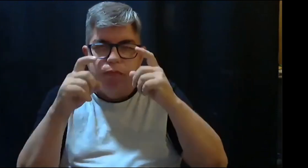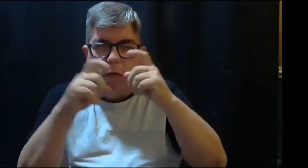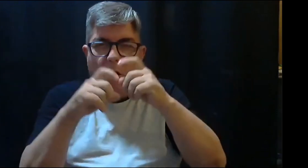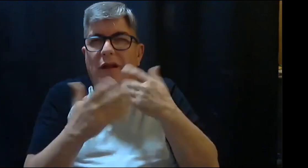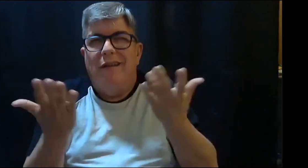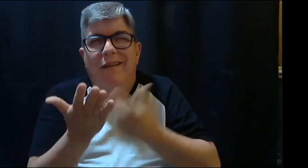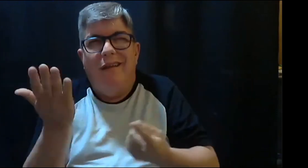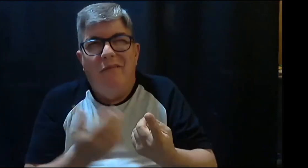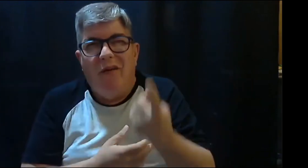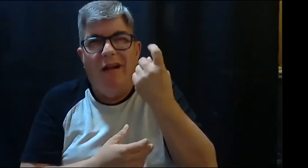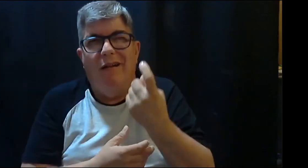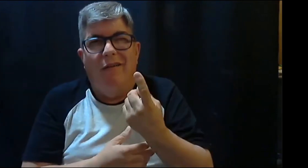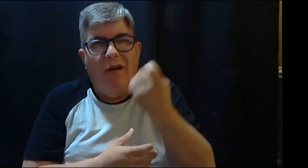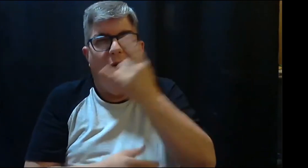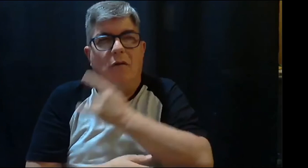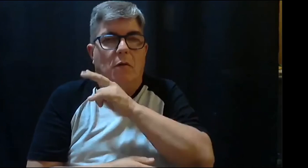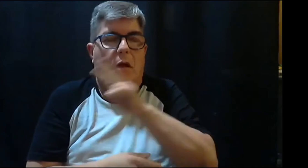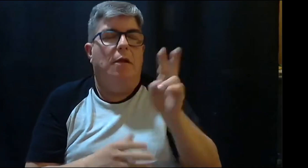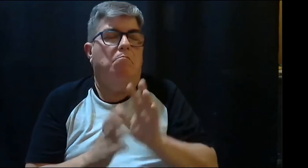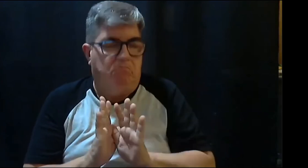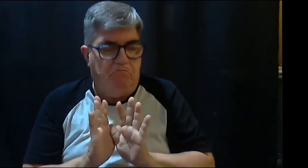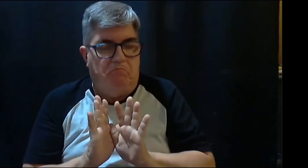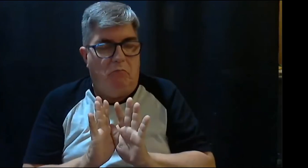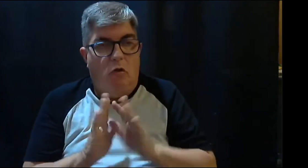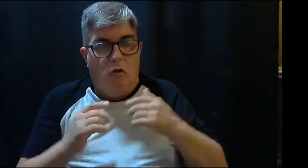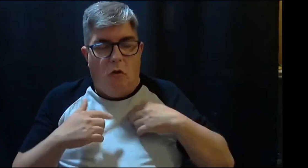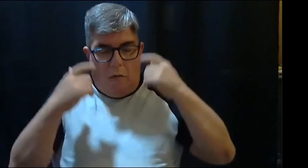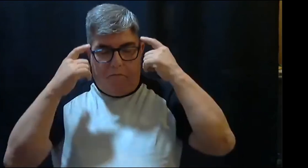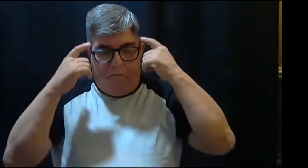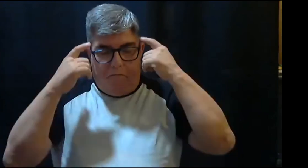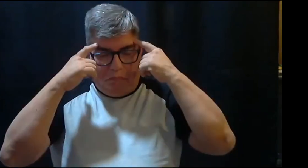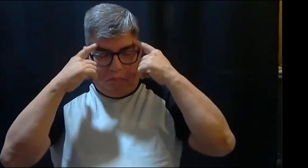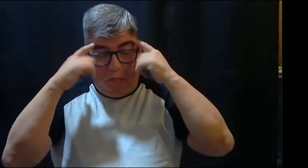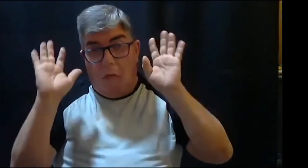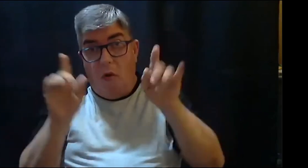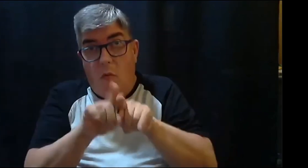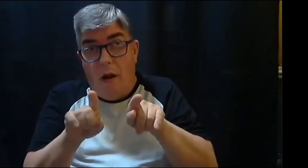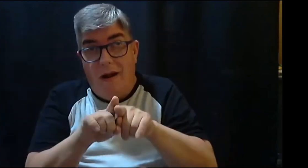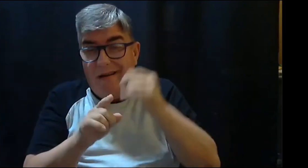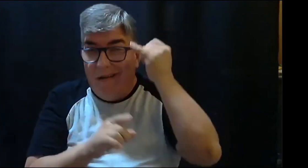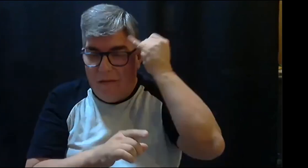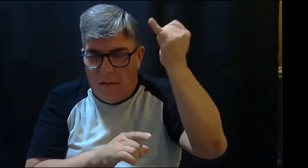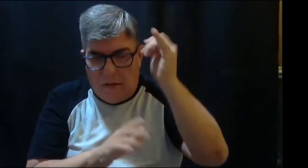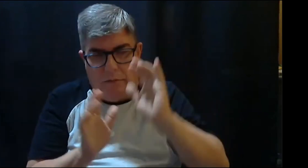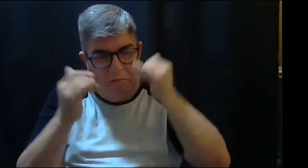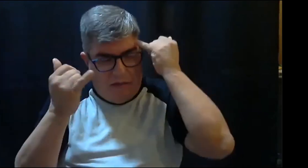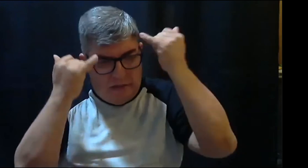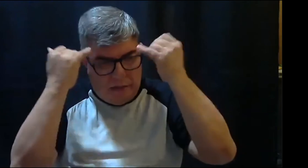dijo y la reflexión que tengo alrededor de esto es en cuanto a lo que falta en la Universidad del Valle, es